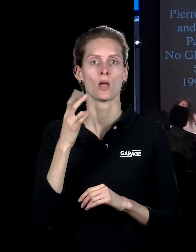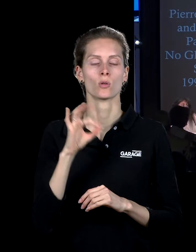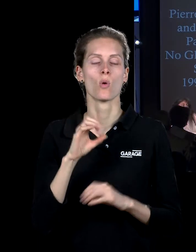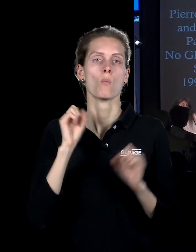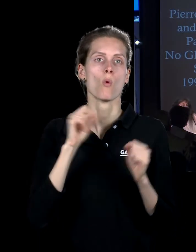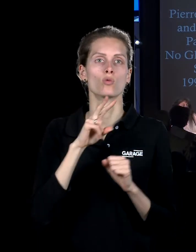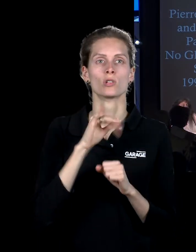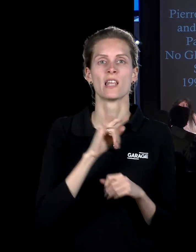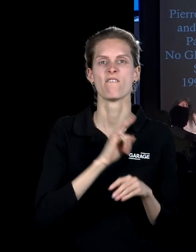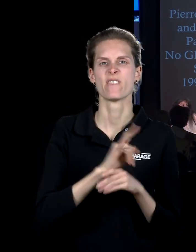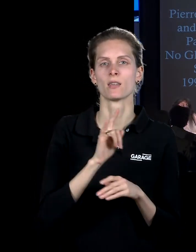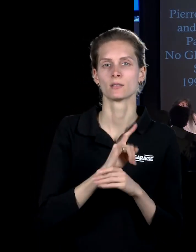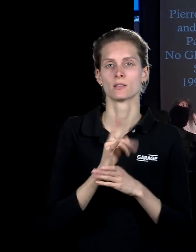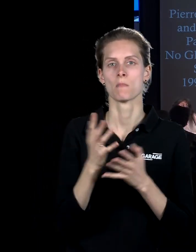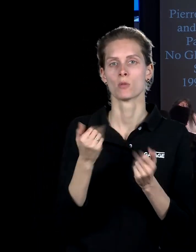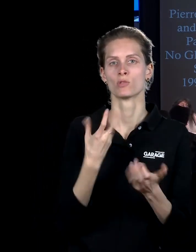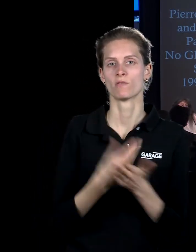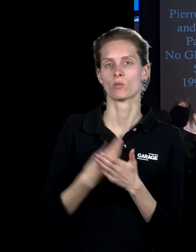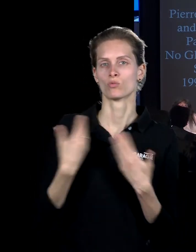жизнь. Проект заключается, ну,